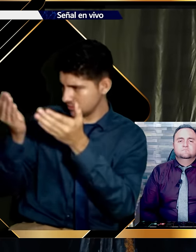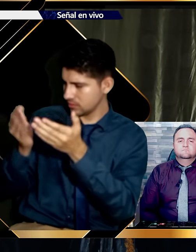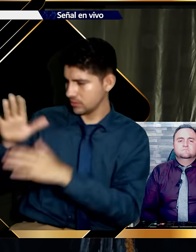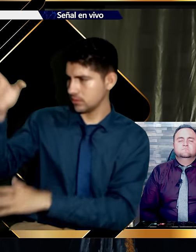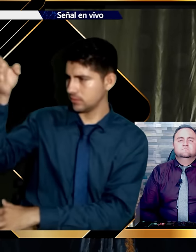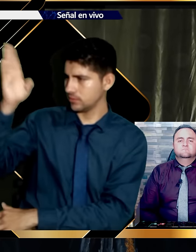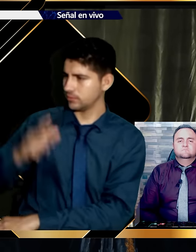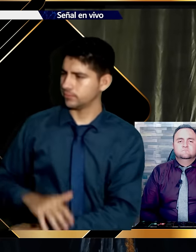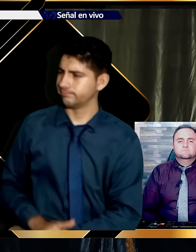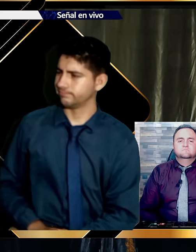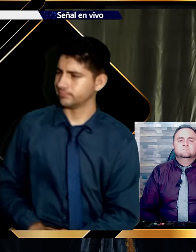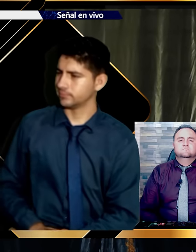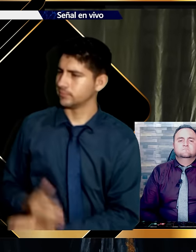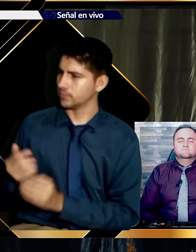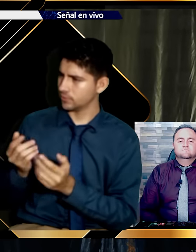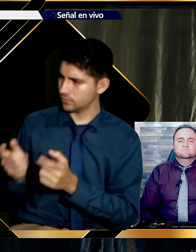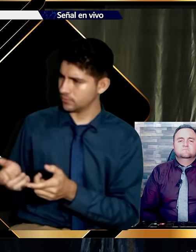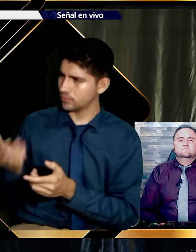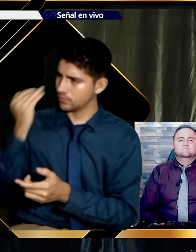¿Por qué no la entrega a Dios? ¿Se acuerda?